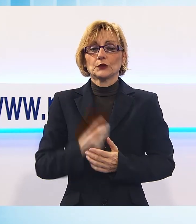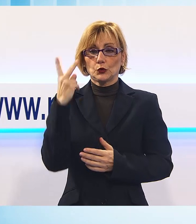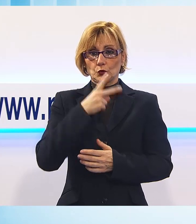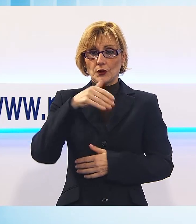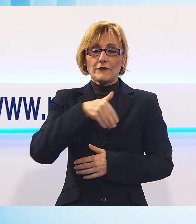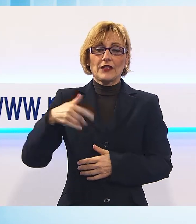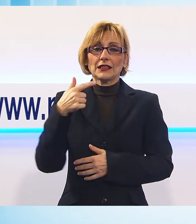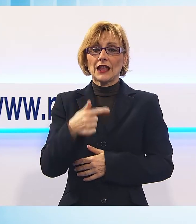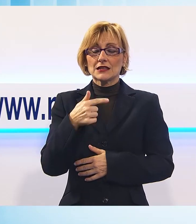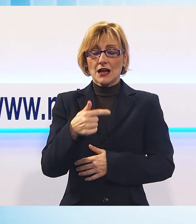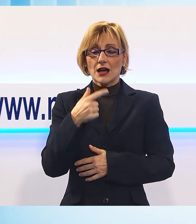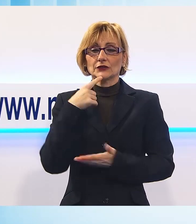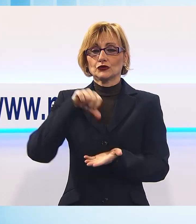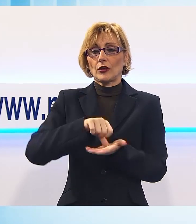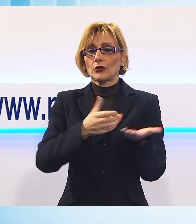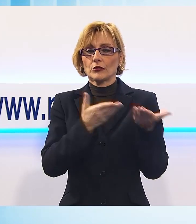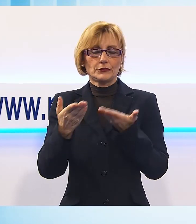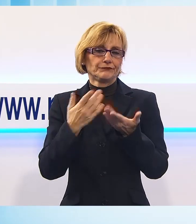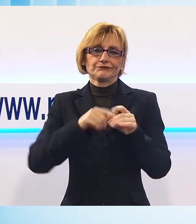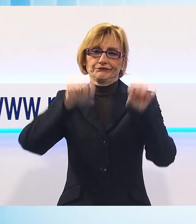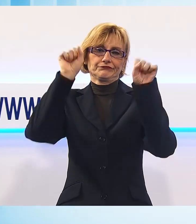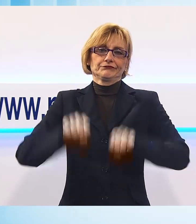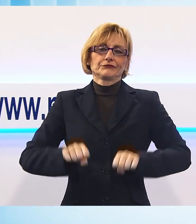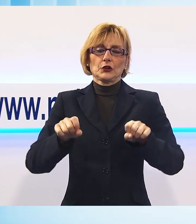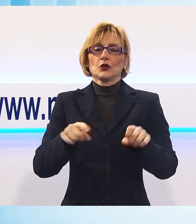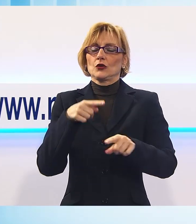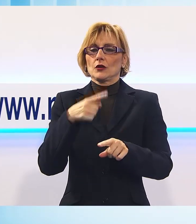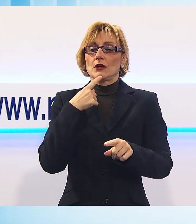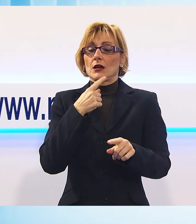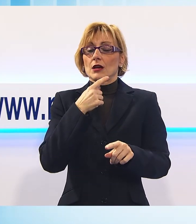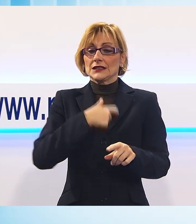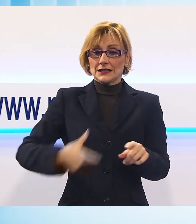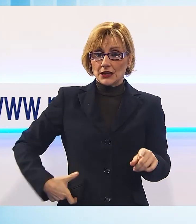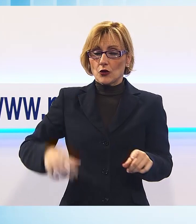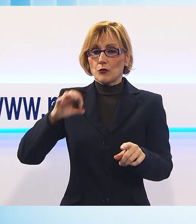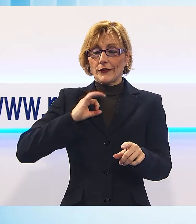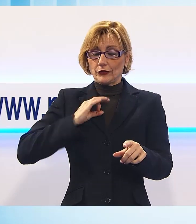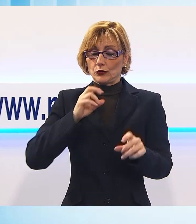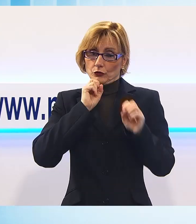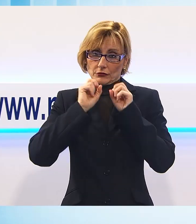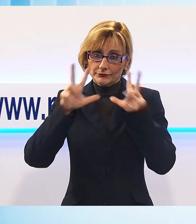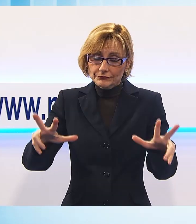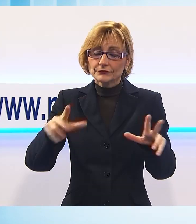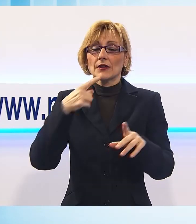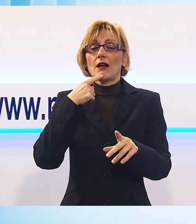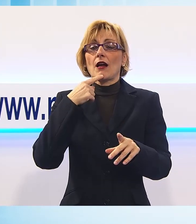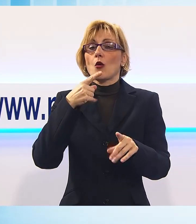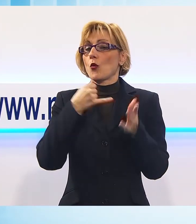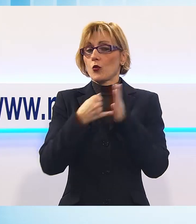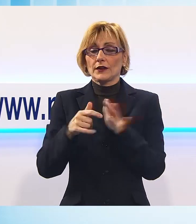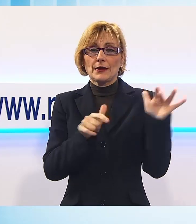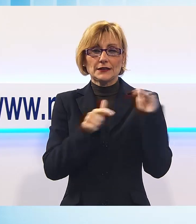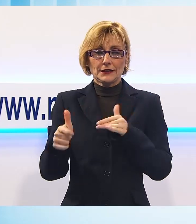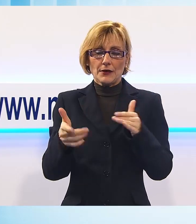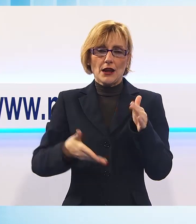tagliate. La Prefettura e il Comune hanno annunciato che in questa settimana anche gli ultimi richiedenti asilo hanno lasciato l'hub gestito dalla Croce